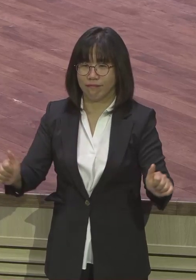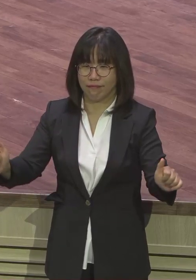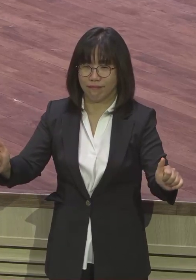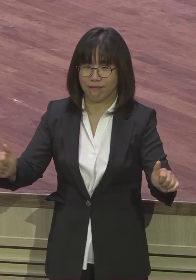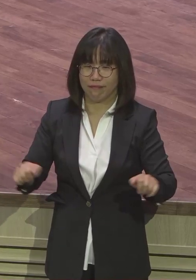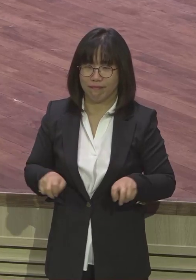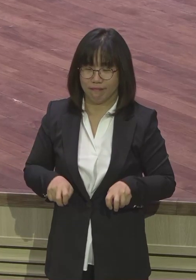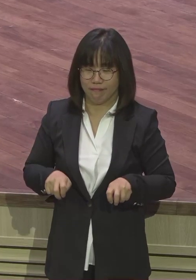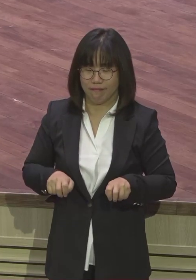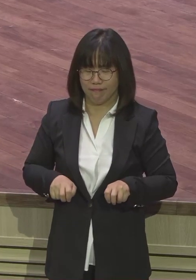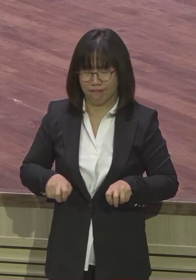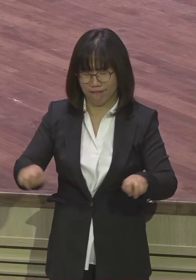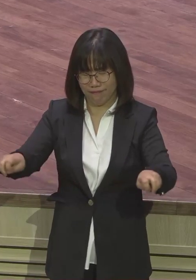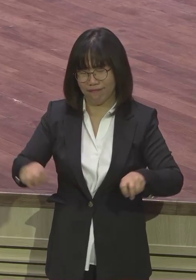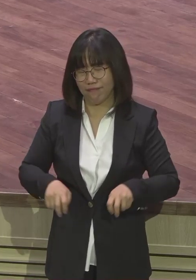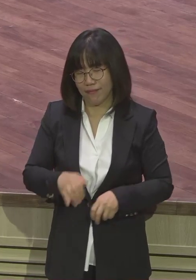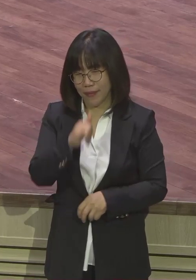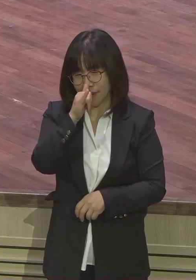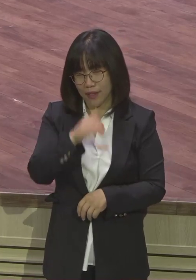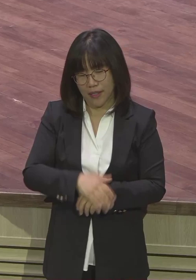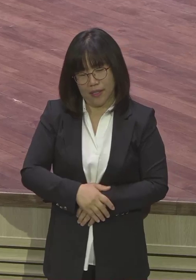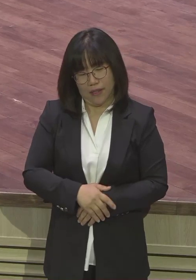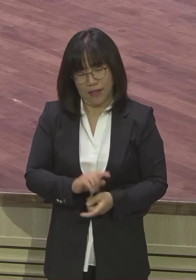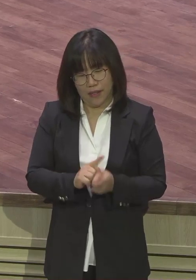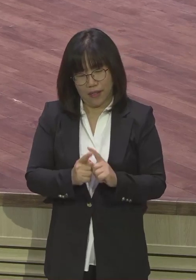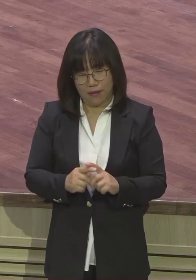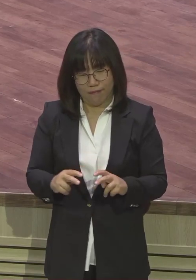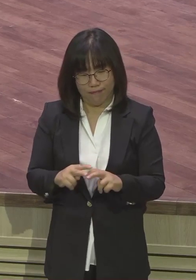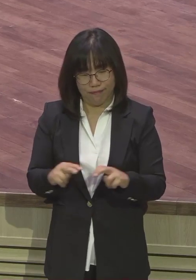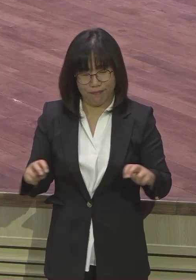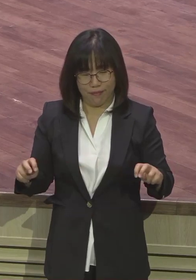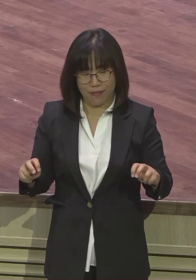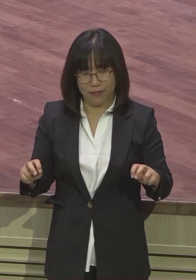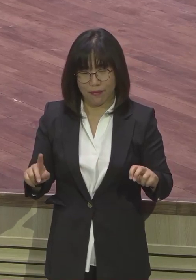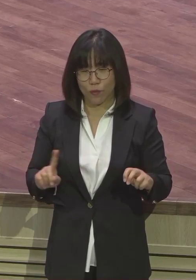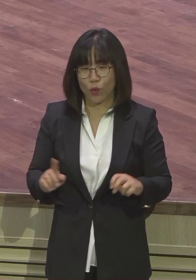막 서로 미워하면서 예배한다고 앉아있어요.